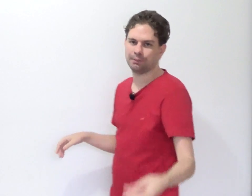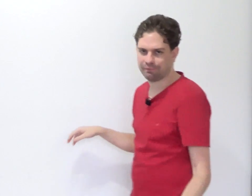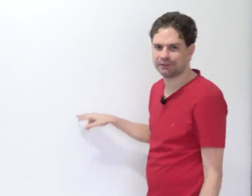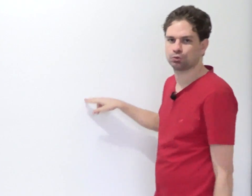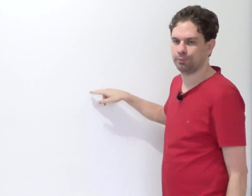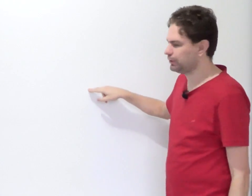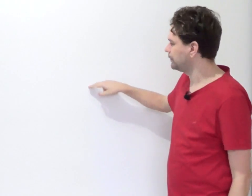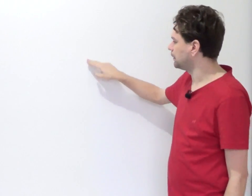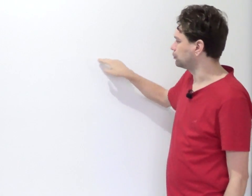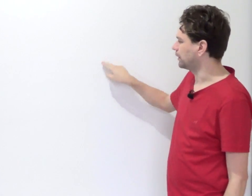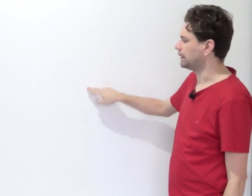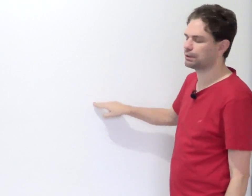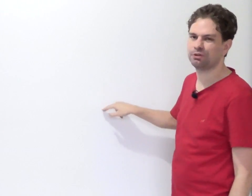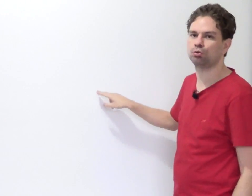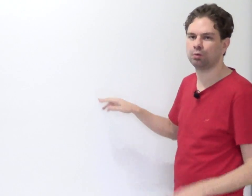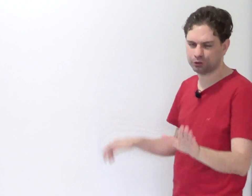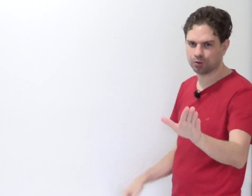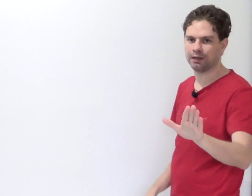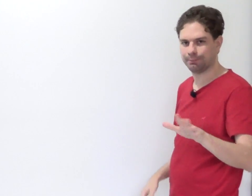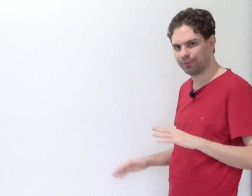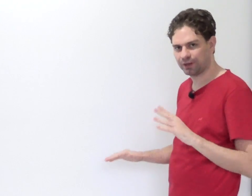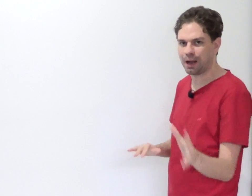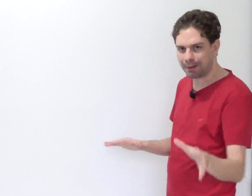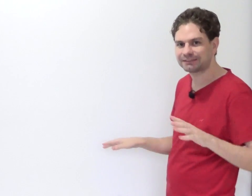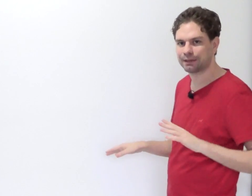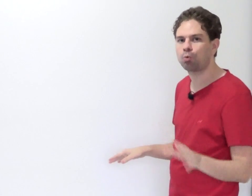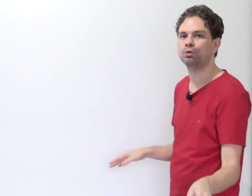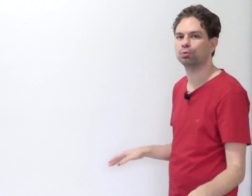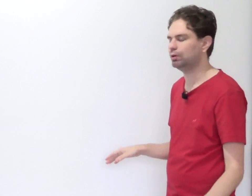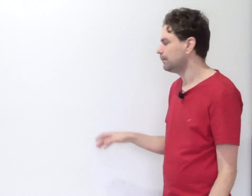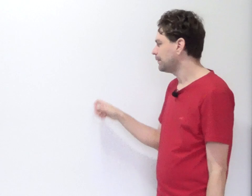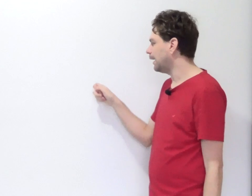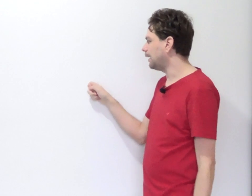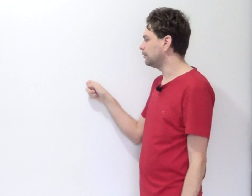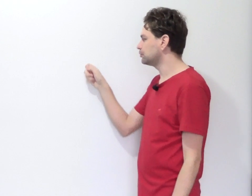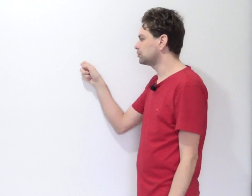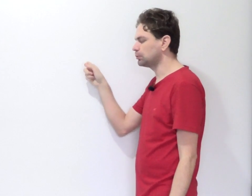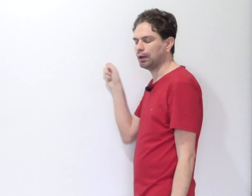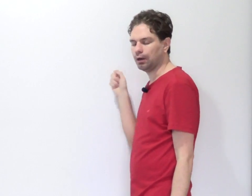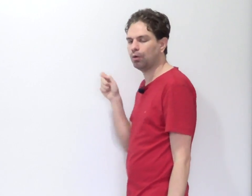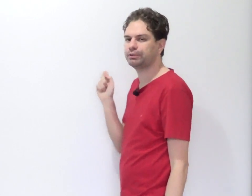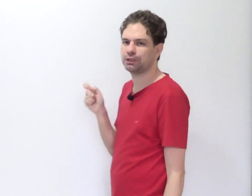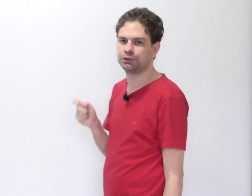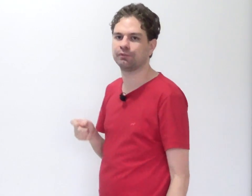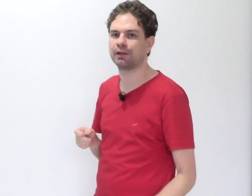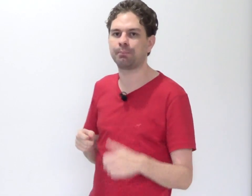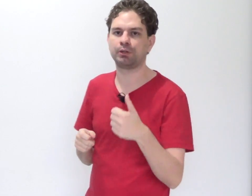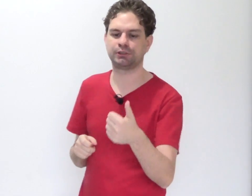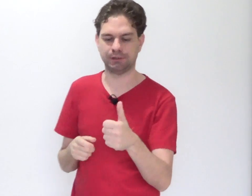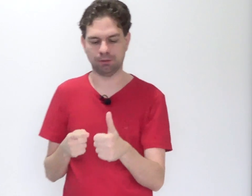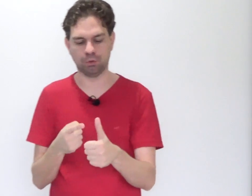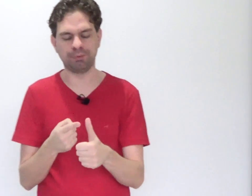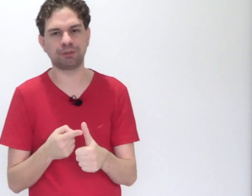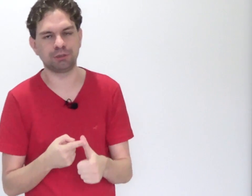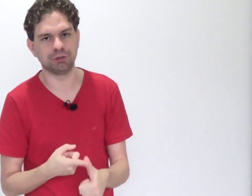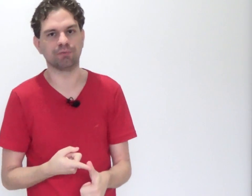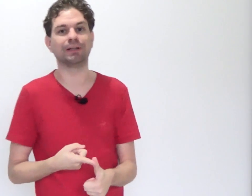também vai ter subdivisão, só que aí são em duas só, né? Para ficar mais tranquilo. A objetiva pode ser objetiva